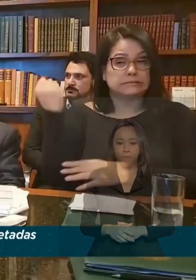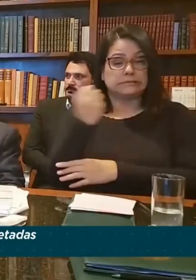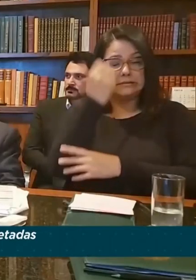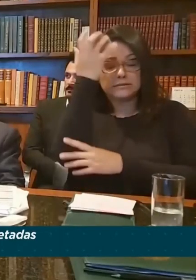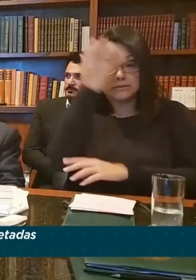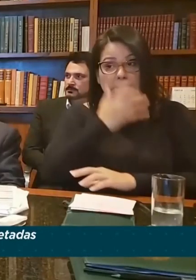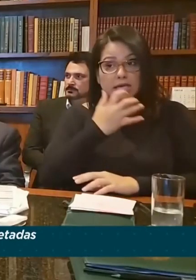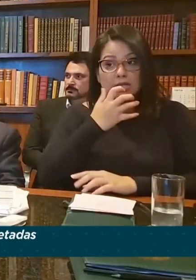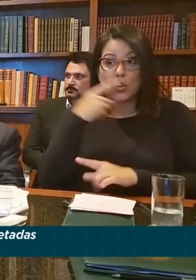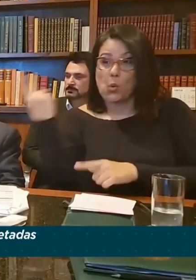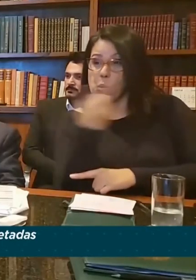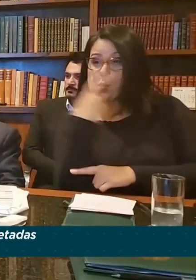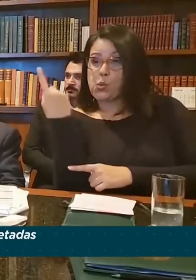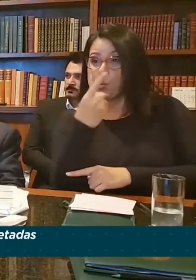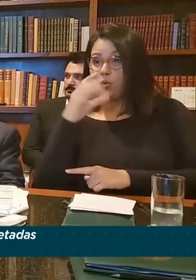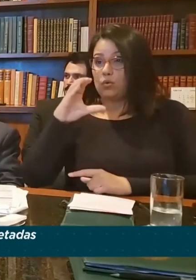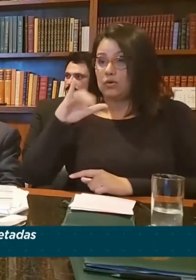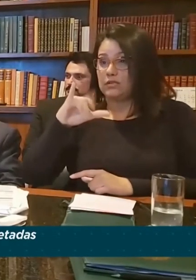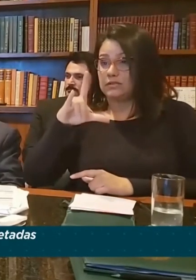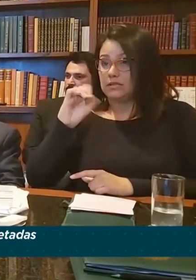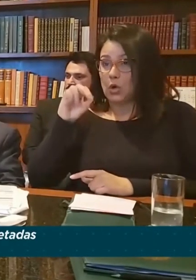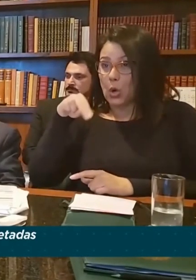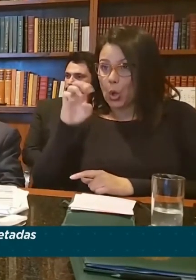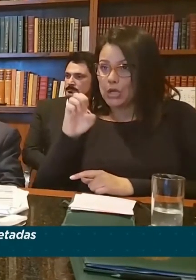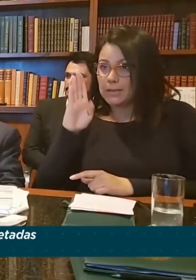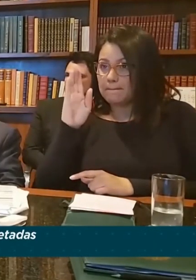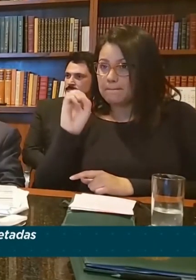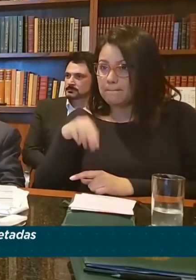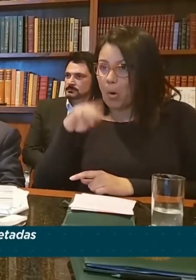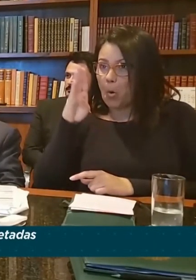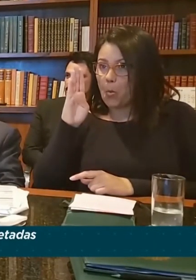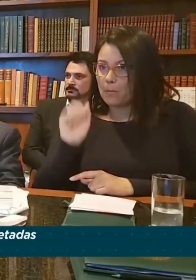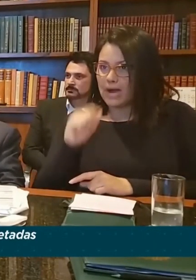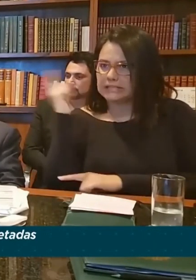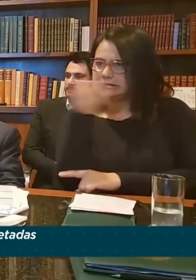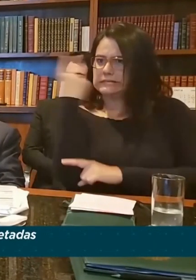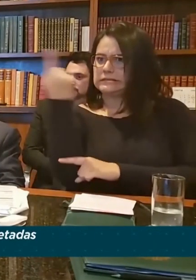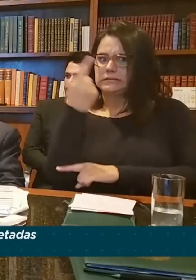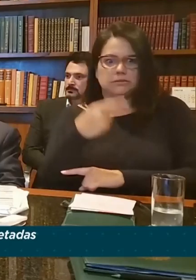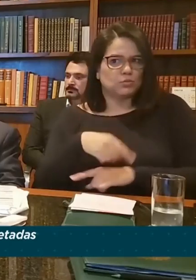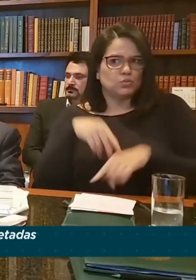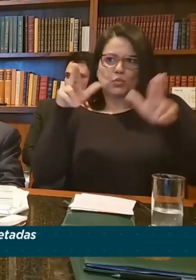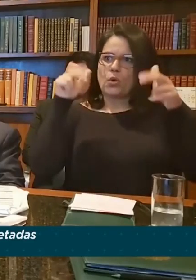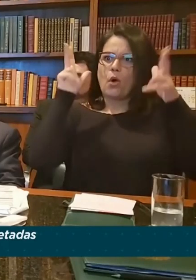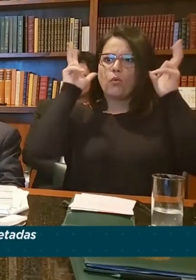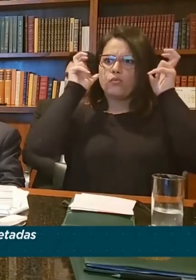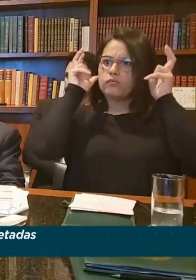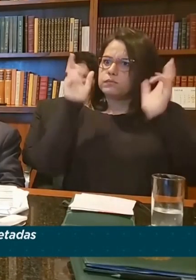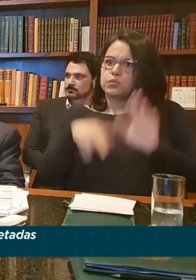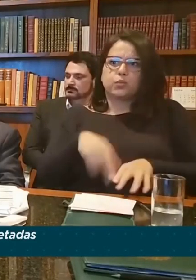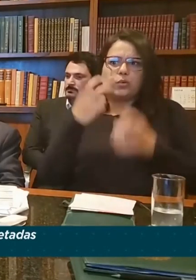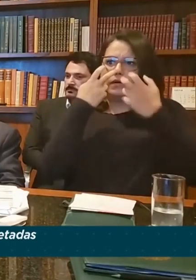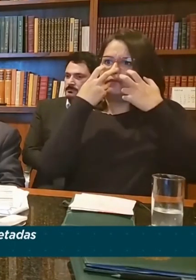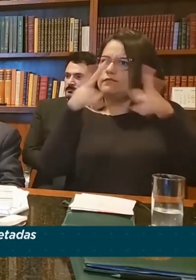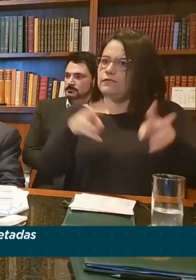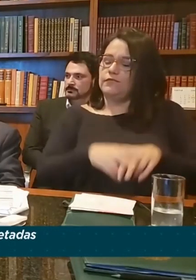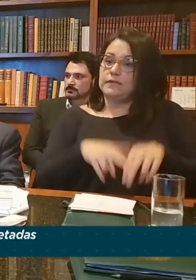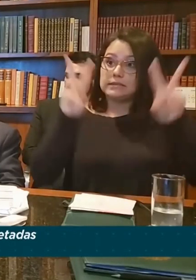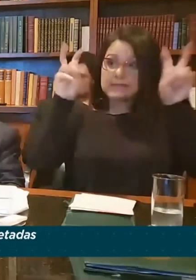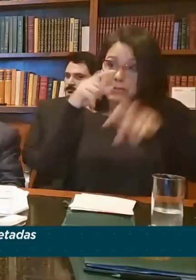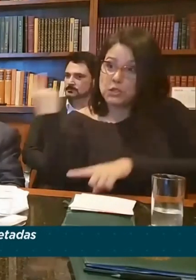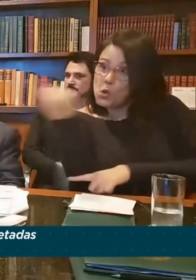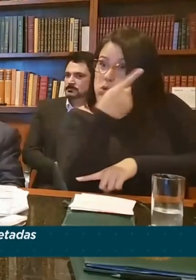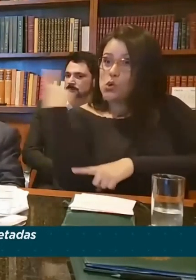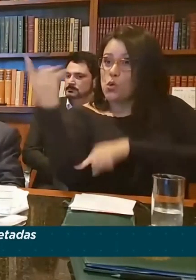e bomba. Ciclone e bomba. Confesso que eu nunca te ouvi falar isso aí. Te ouvi falar já, não? Não, essa é a terminologia, não. Eu também nunca te ouvi falar isso aí. Então afetou